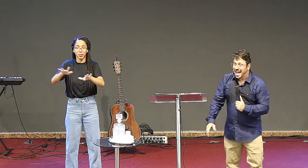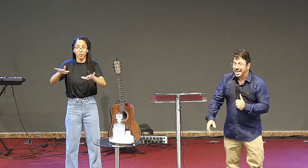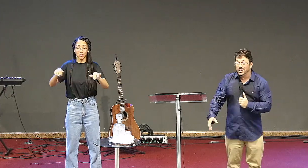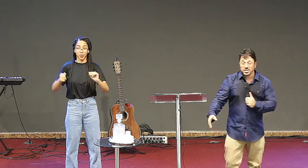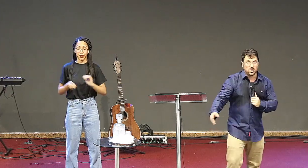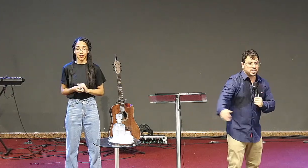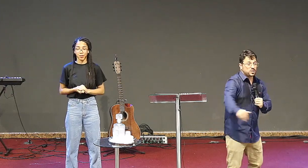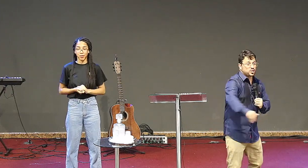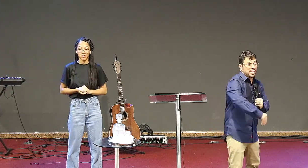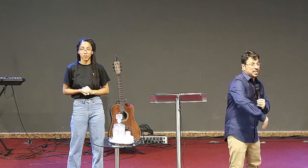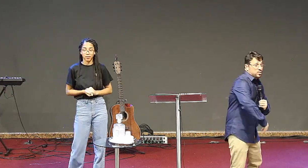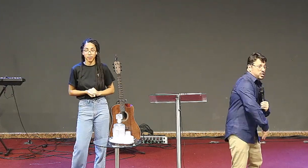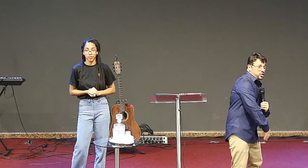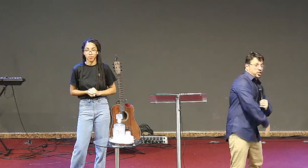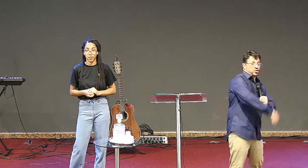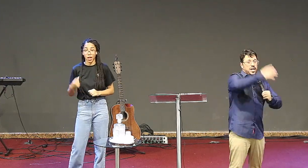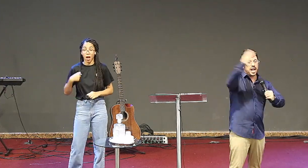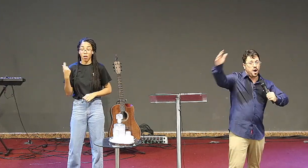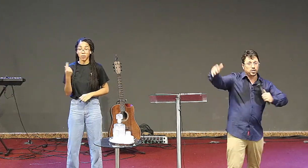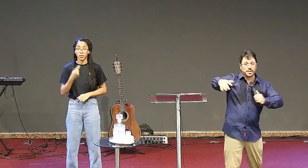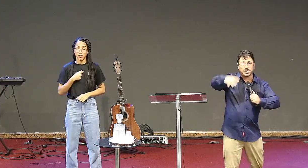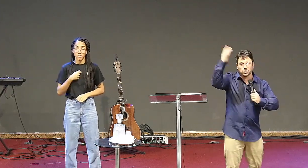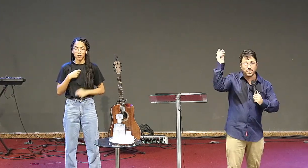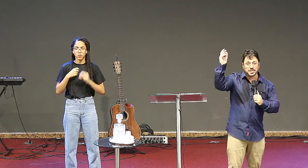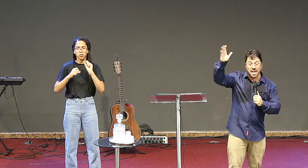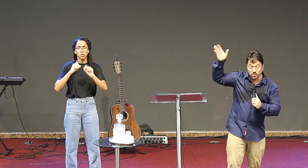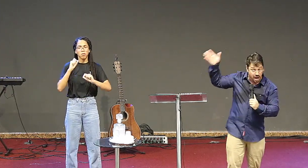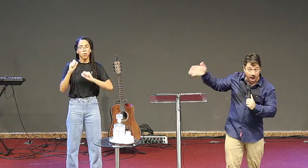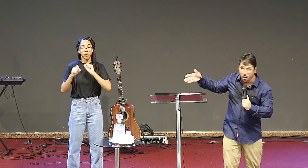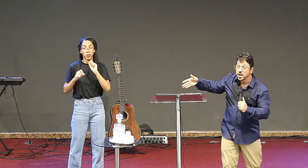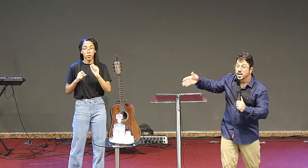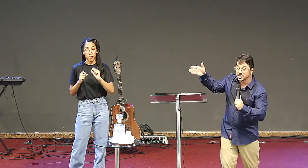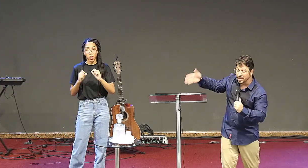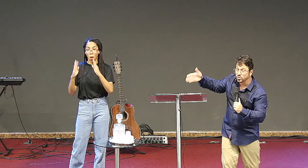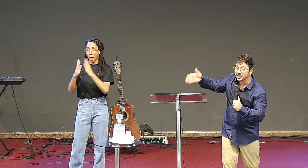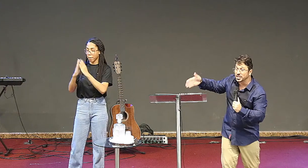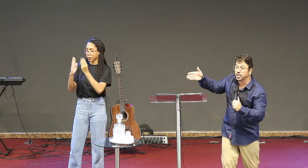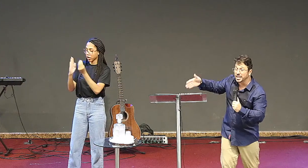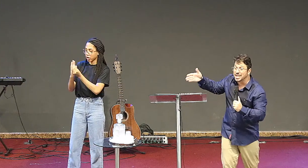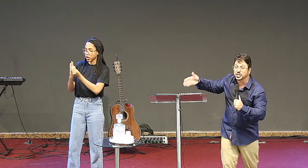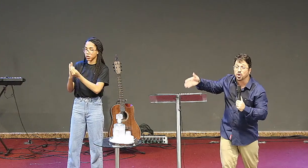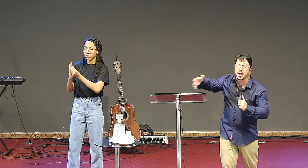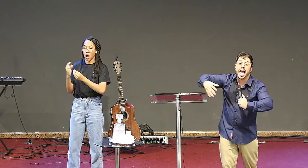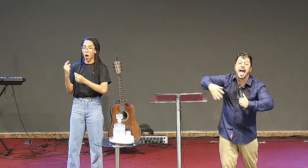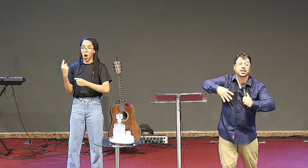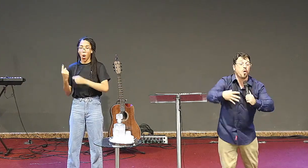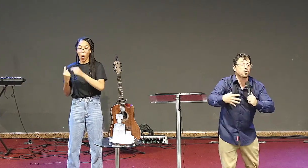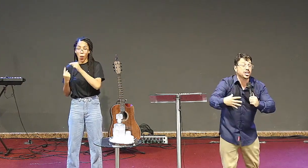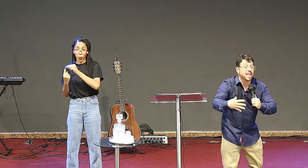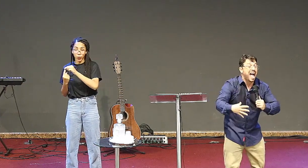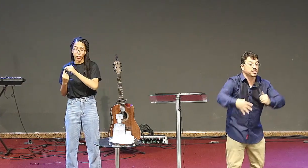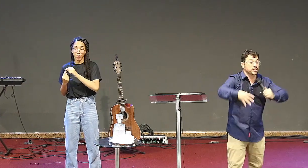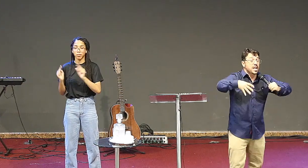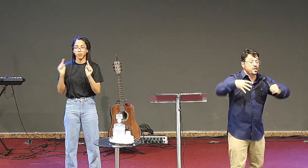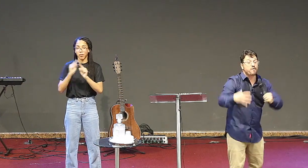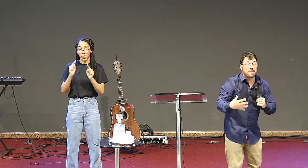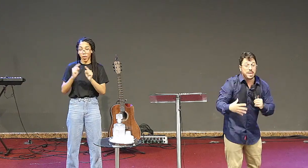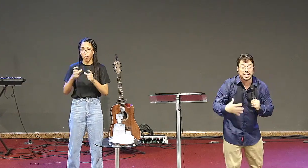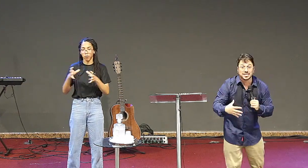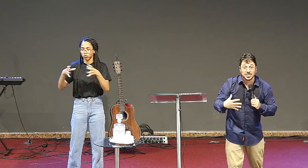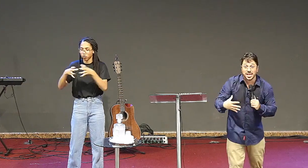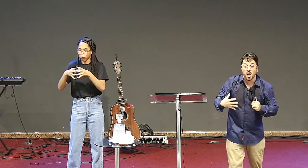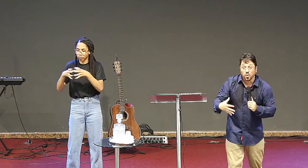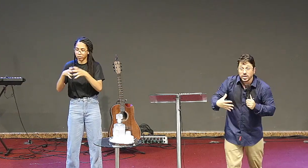e aqui nós não estamos falando no sentido geral de uma igreja universal, não, estamos falando de igrejas locais, de comunidades, de